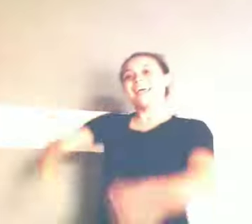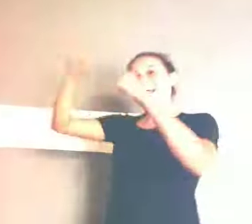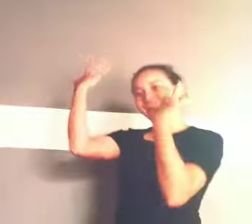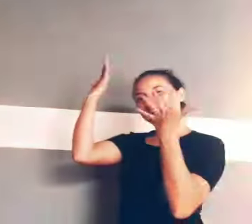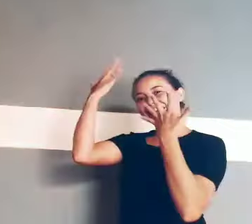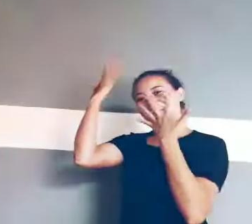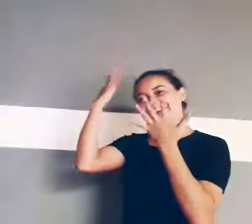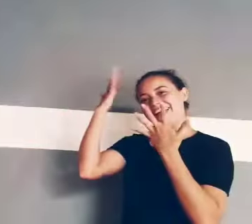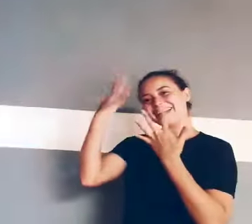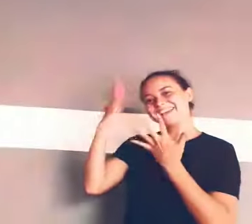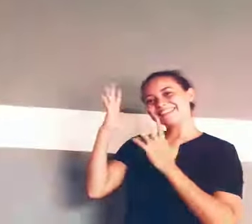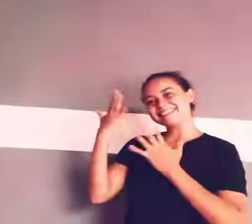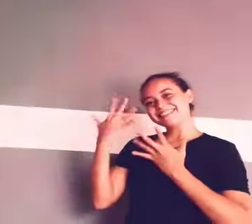Batendo palmas, batendo os pés Legenda por Sônia Ruberti